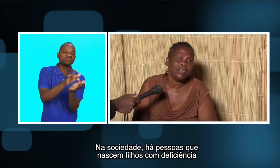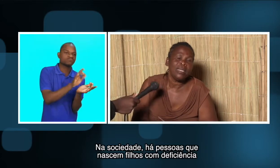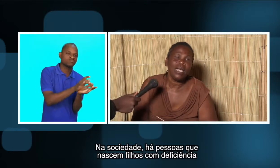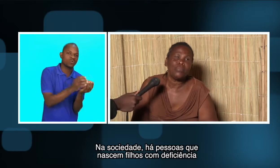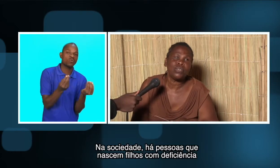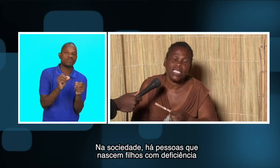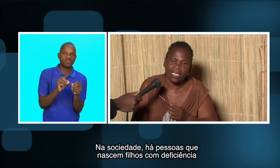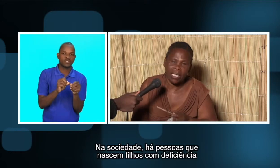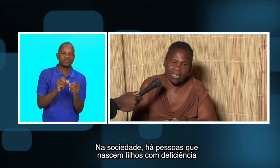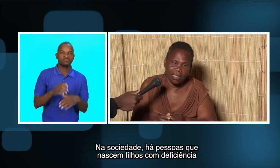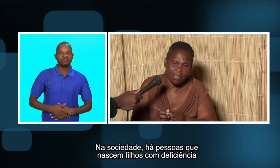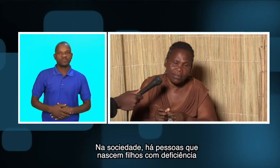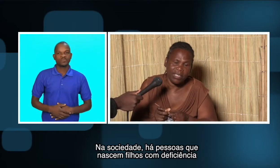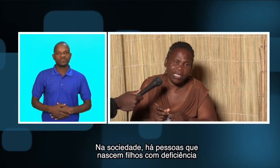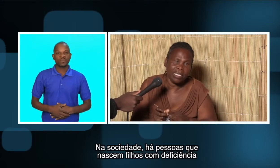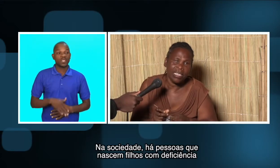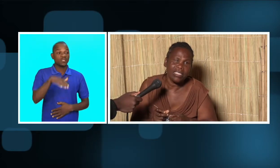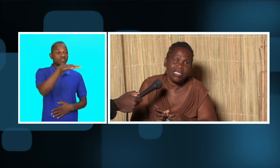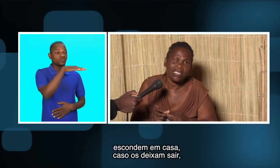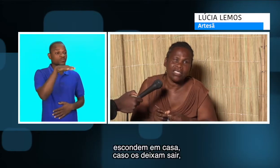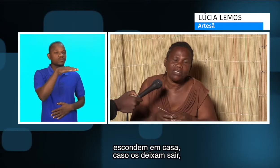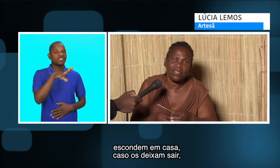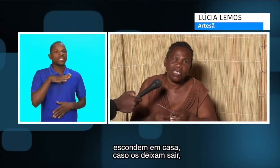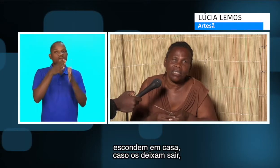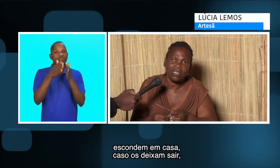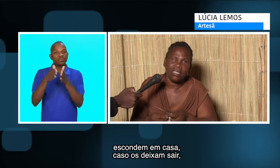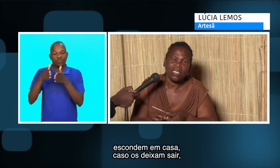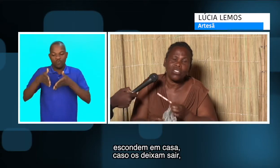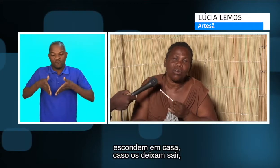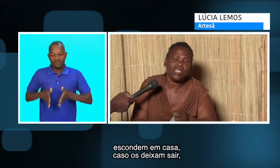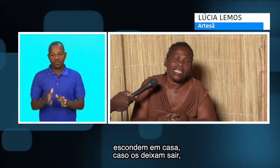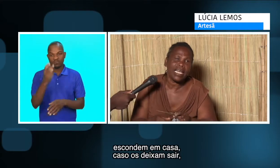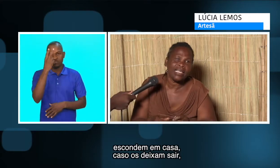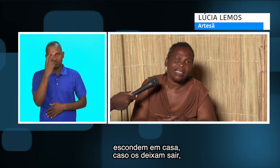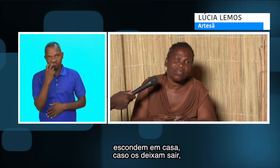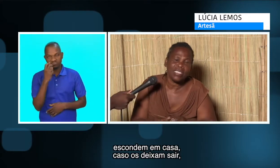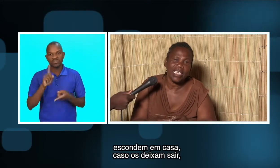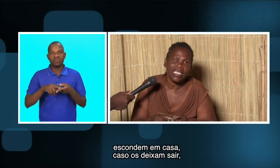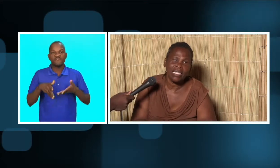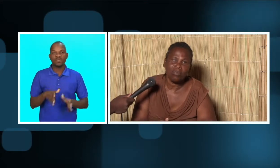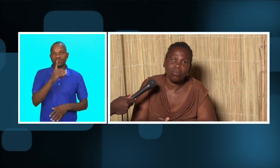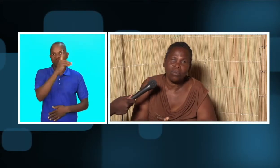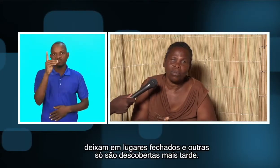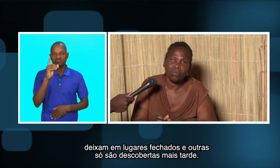há pessoas que têm dificuldade, que nem se crianças deficientes, escondem em casa, não deixam no público,